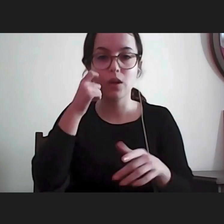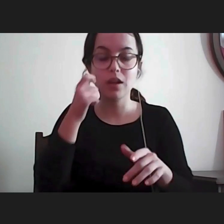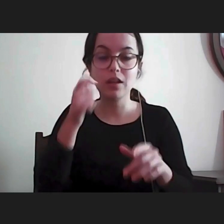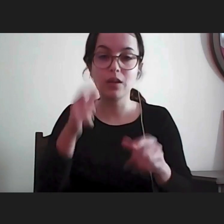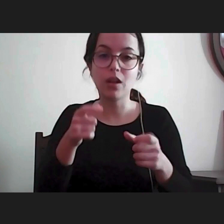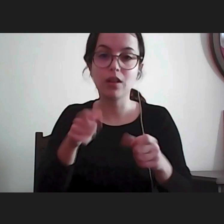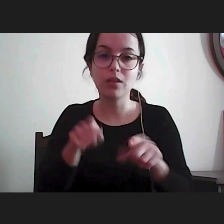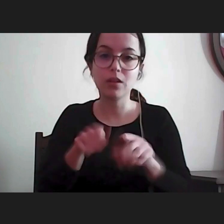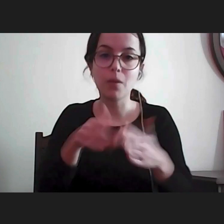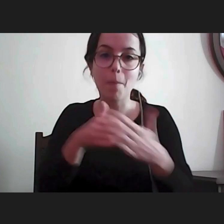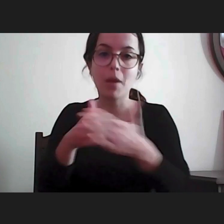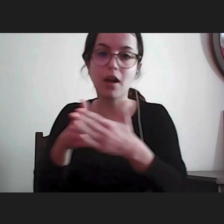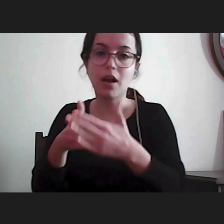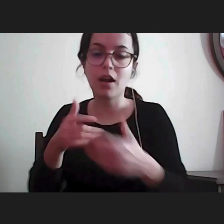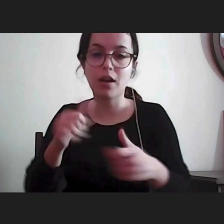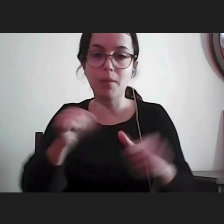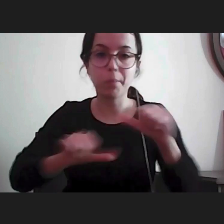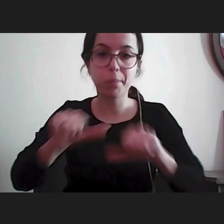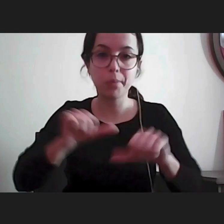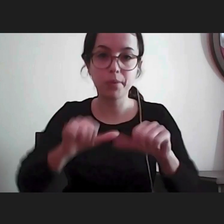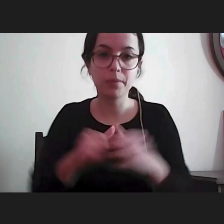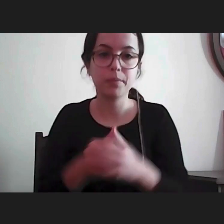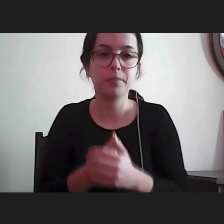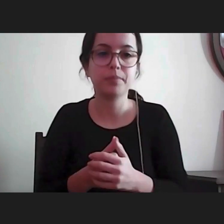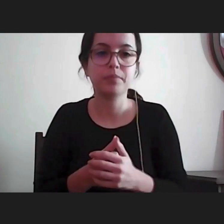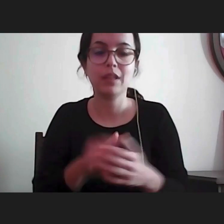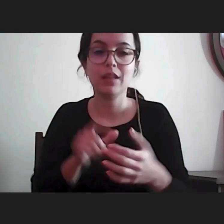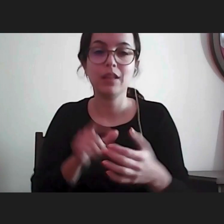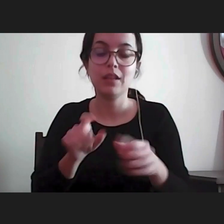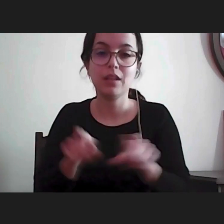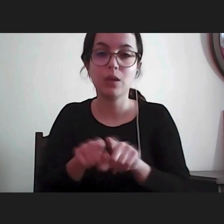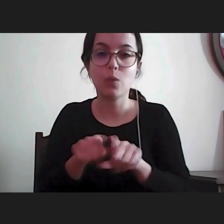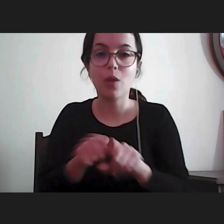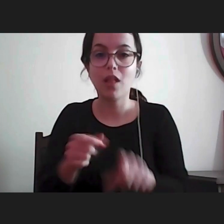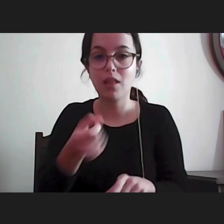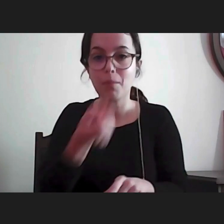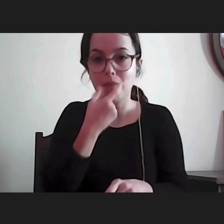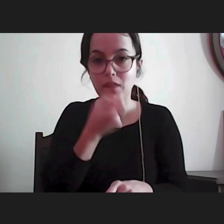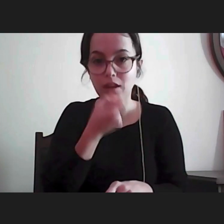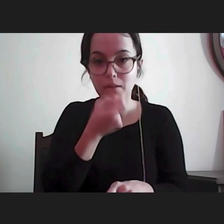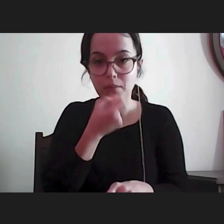química portanto o uso o recurso medicamentos para poder